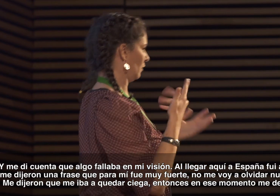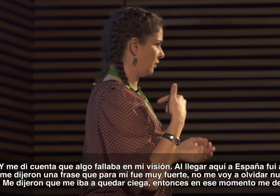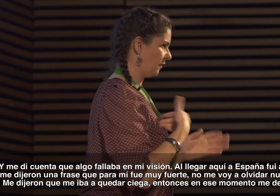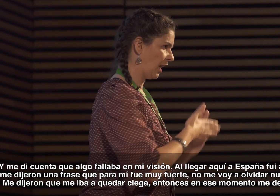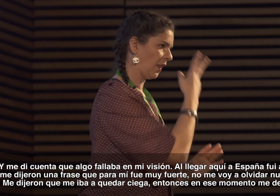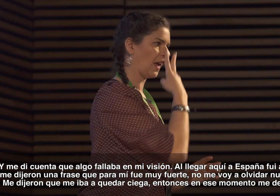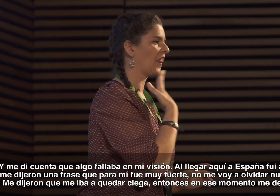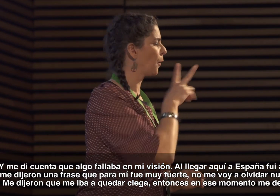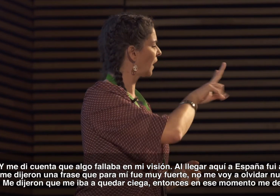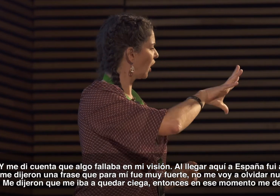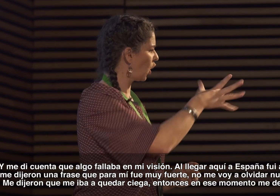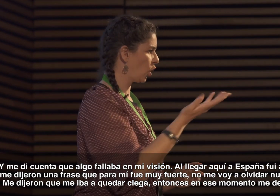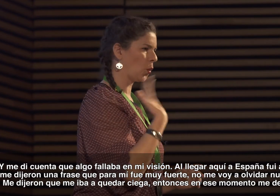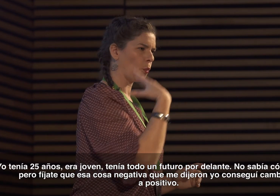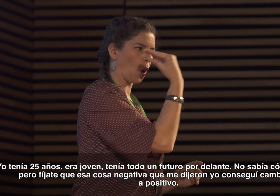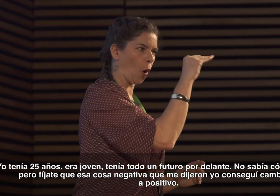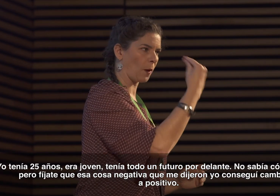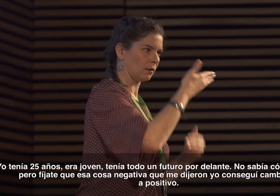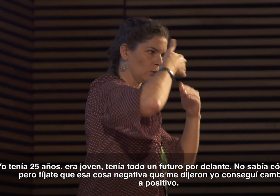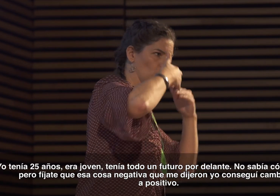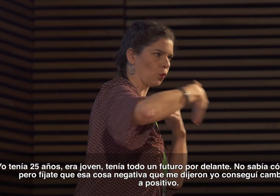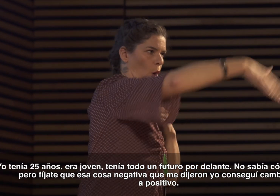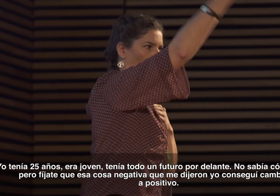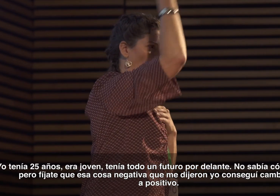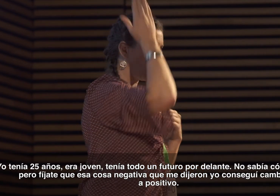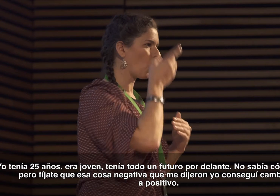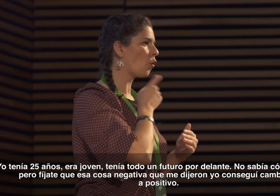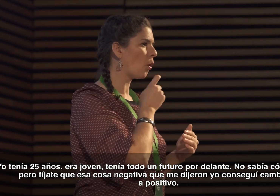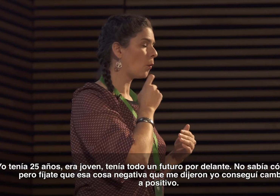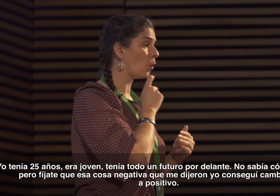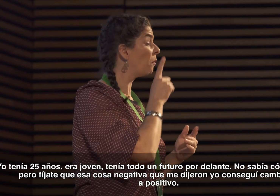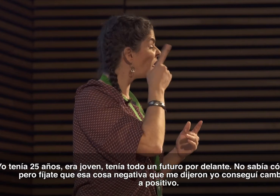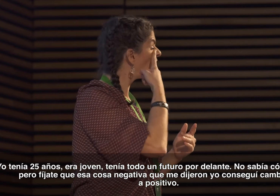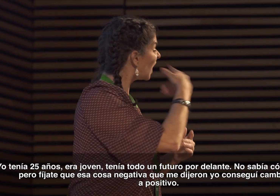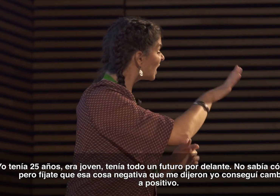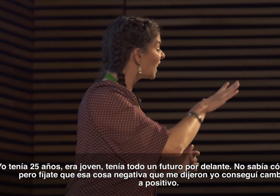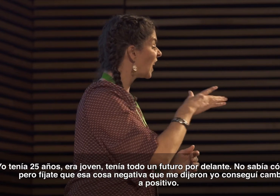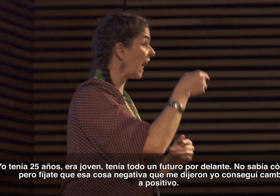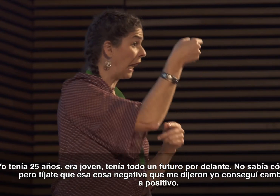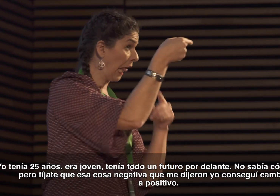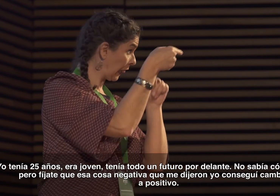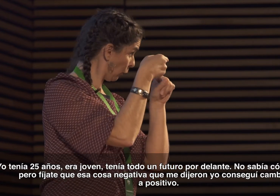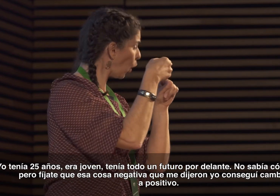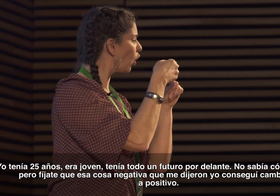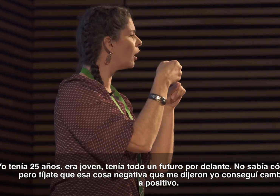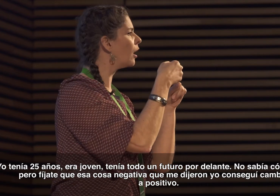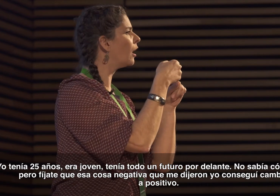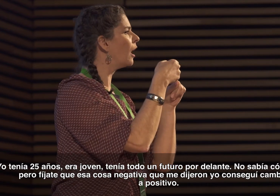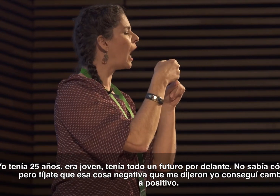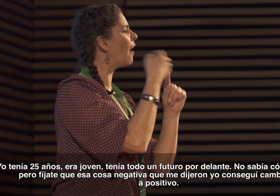quedar ciega. Entonces en ese momento me descoloco. Yo tenía 25 años, era joven, tenía todo un futuro por delante, no sabía cómo actuar. Pero fíjate que esa cosa